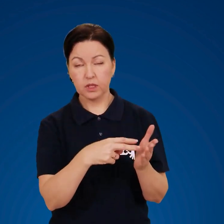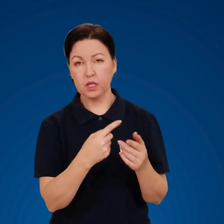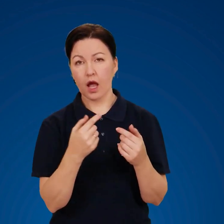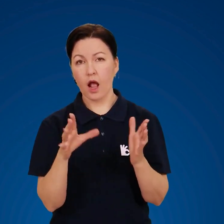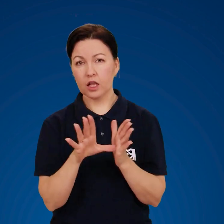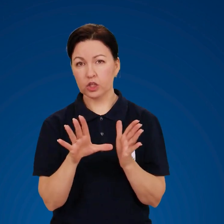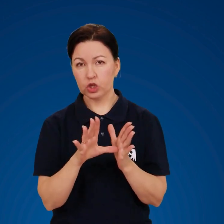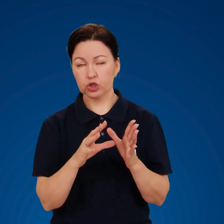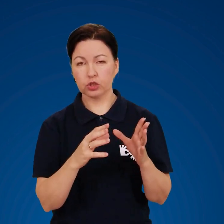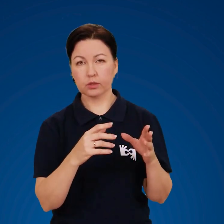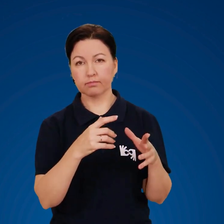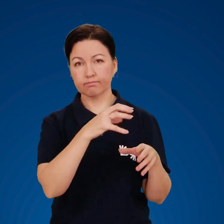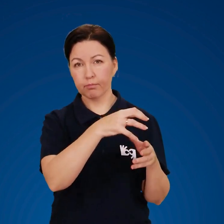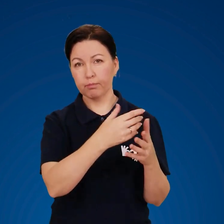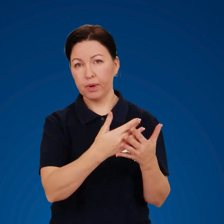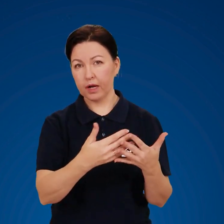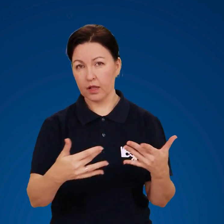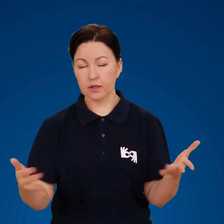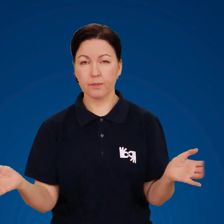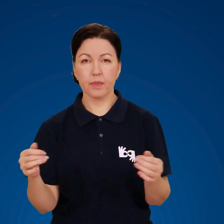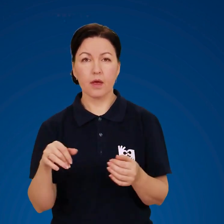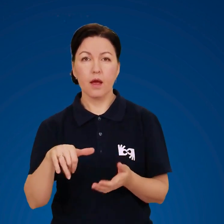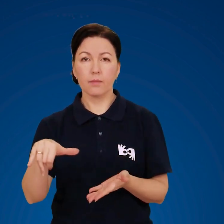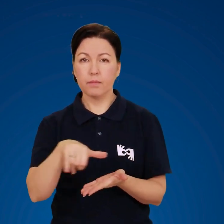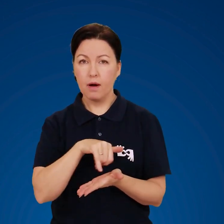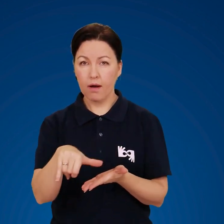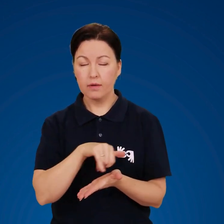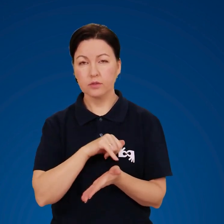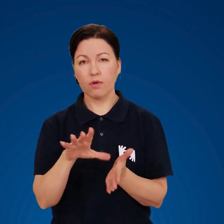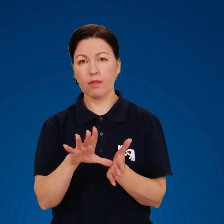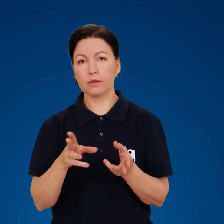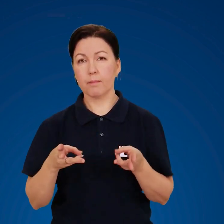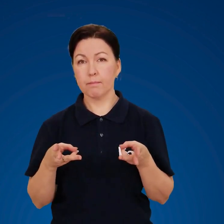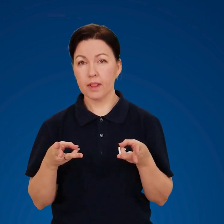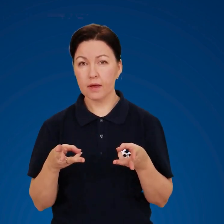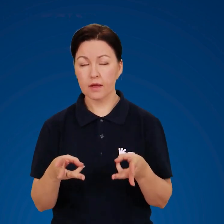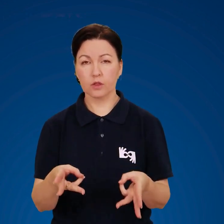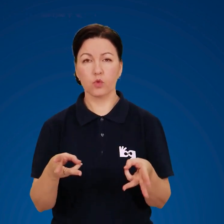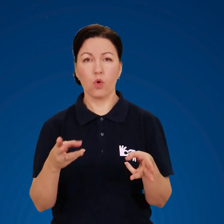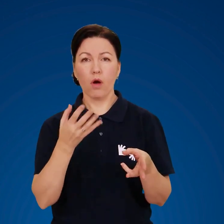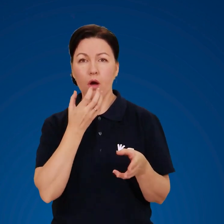особливо електропраску, електроплитку й обігрівачі.